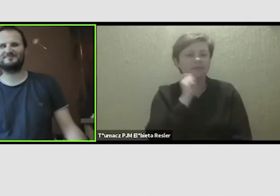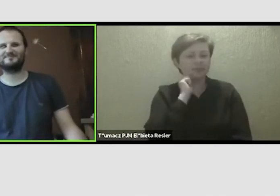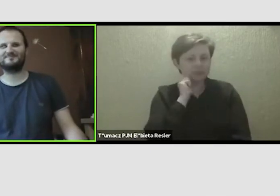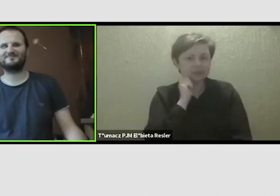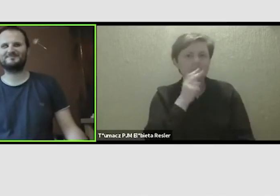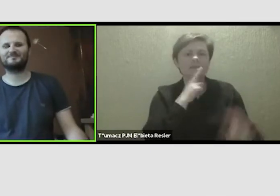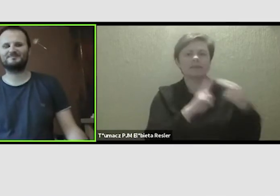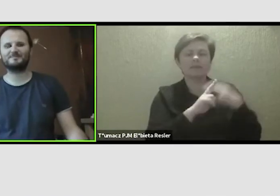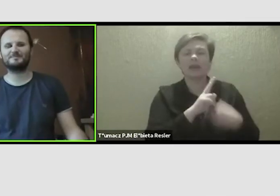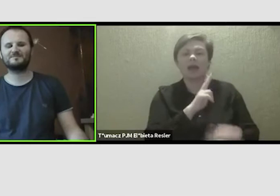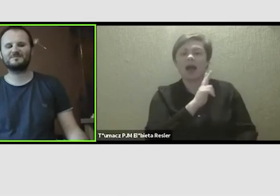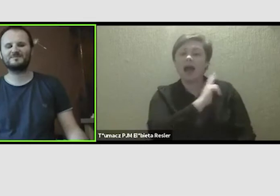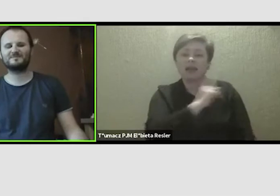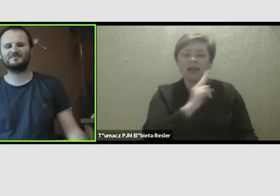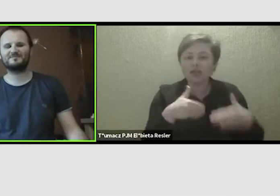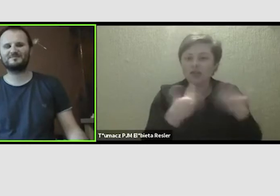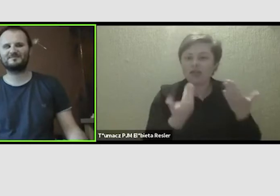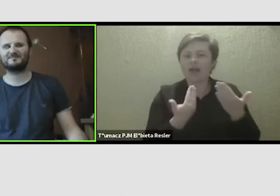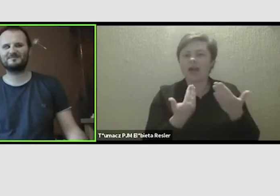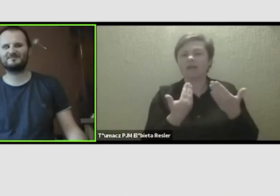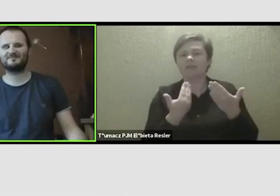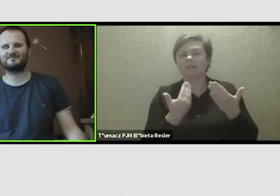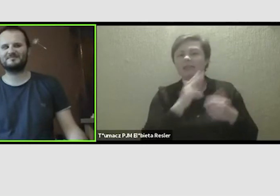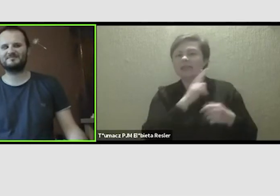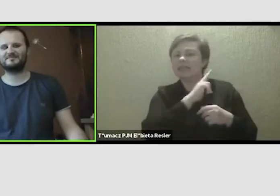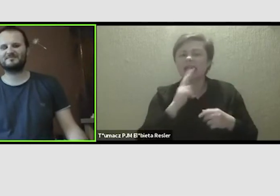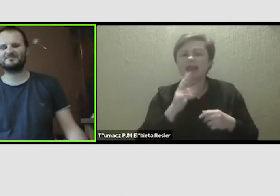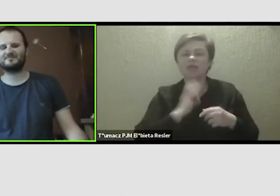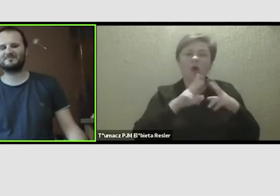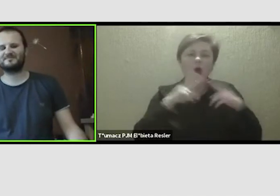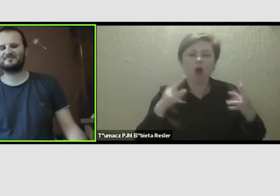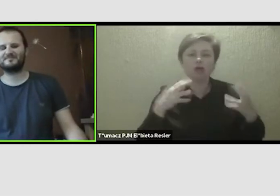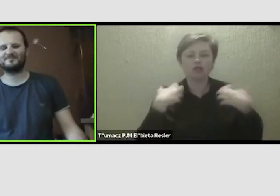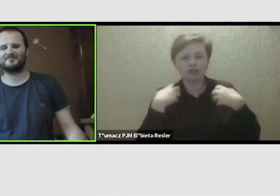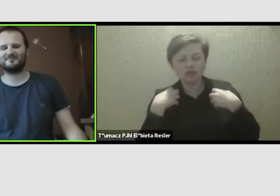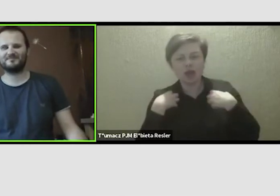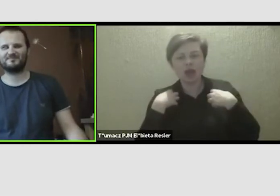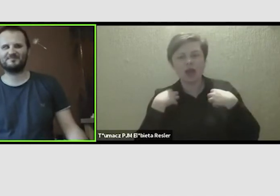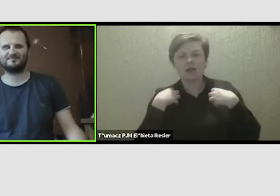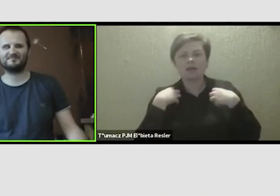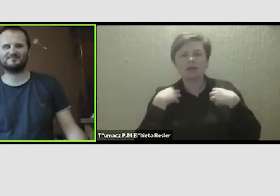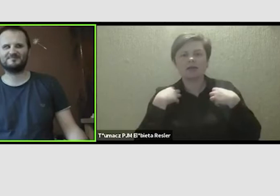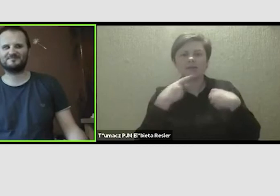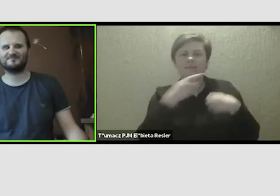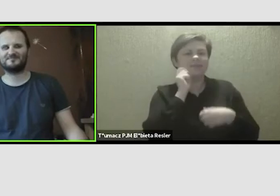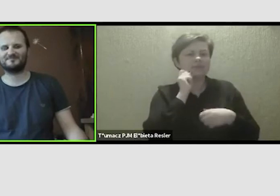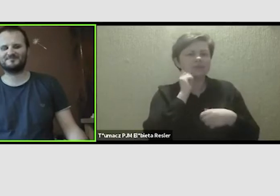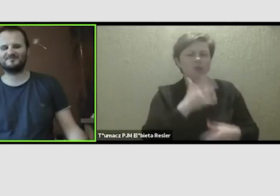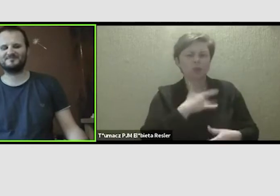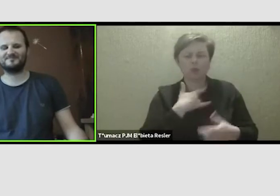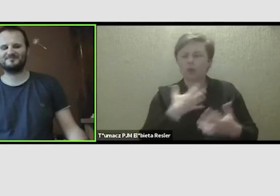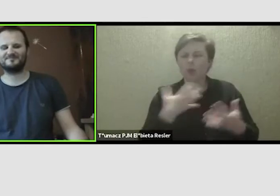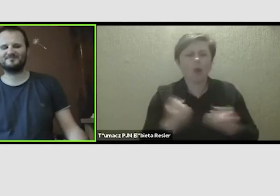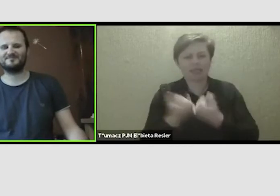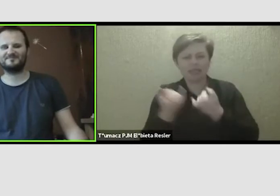Każdego dnia czy w każdym jakimś okresie życiowym ja się jakoś inaczej odnajduję